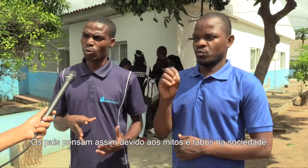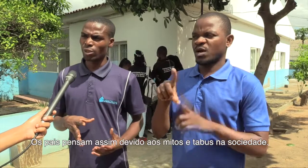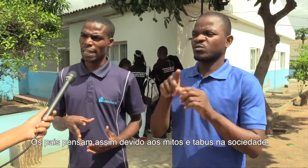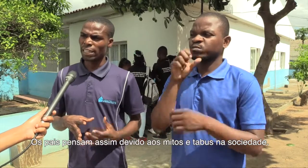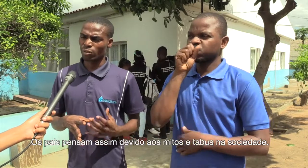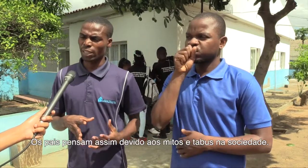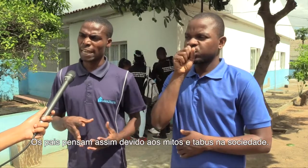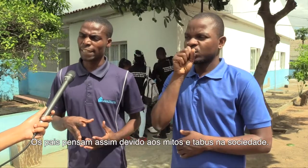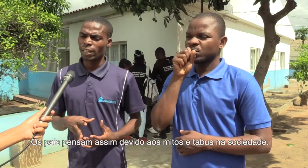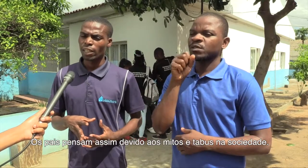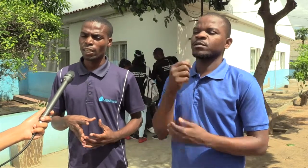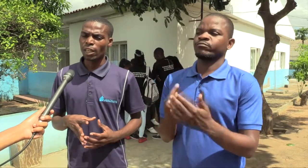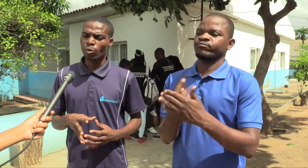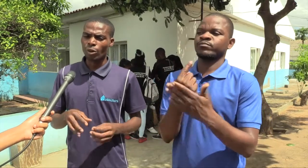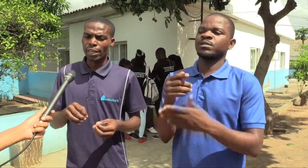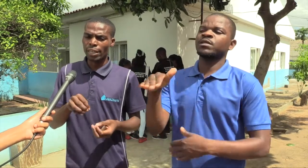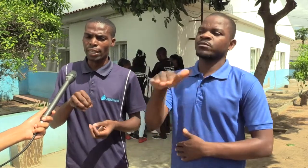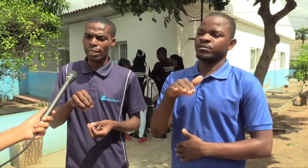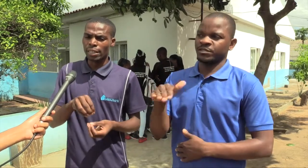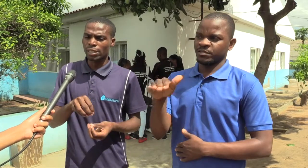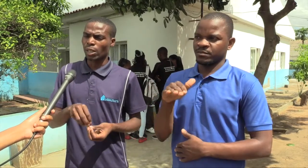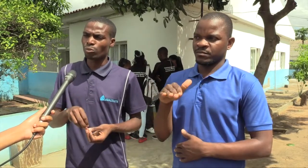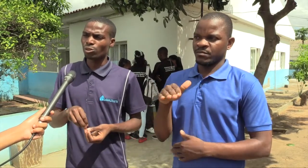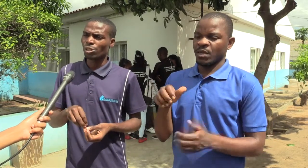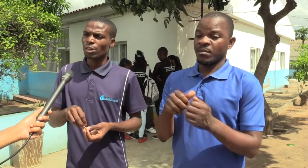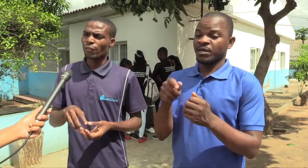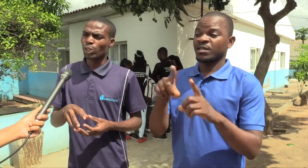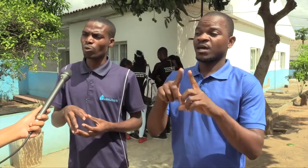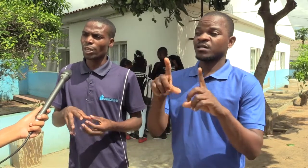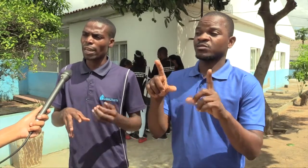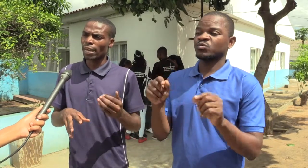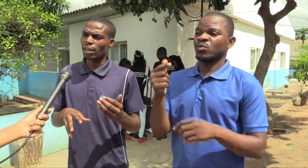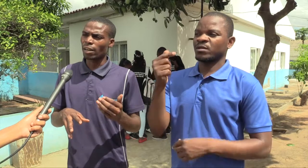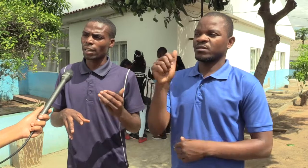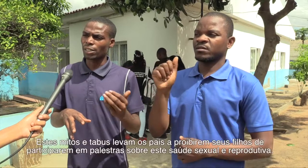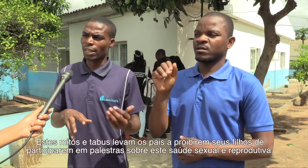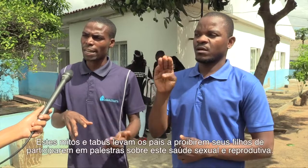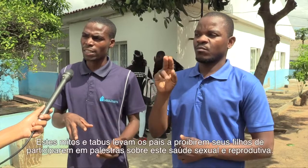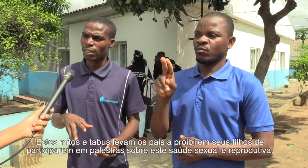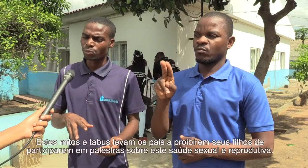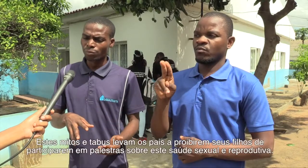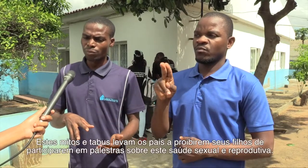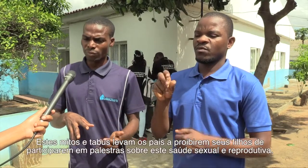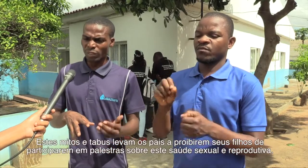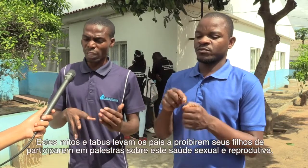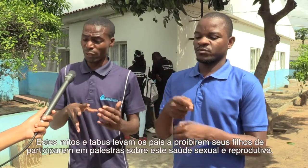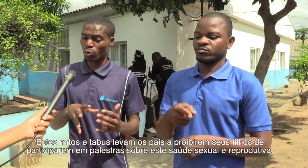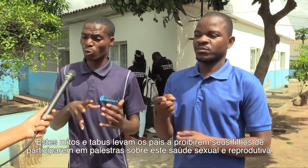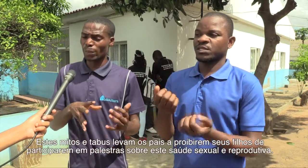comunidade, na sociedade. Então, esses tabus fazem com que as crianças, faz com que os